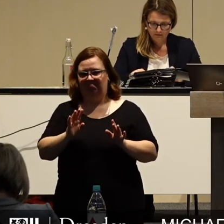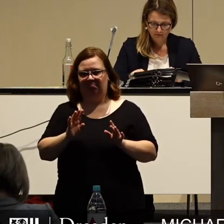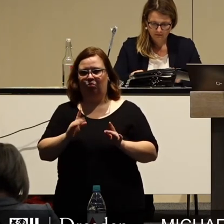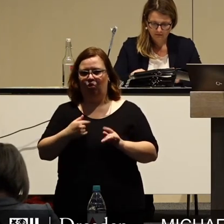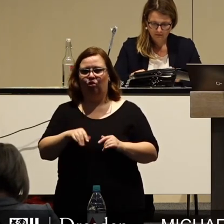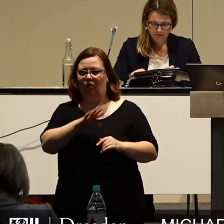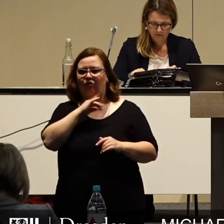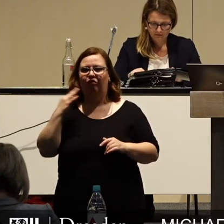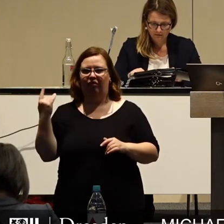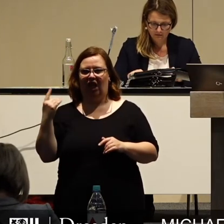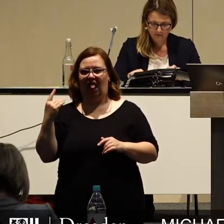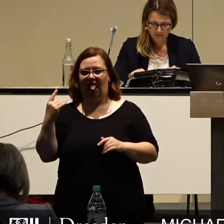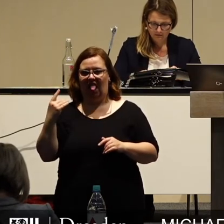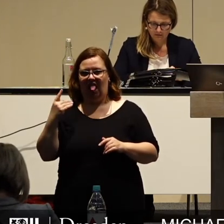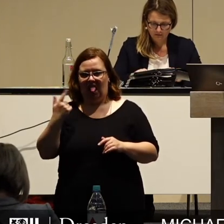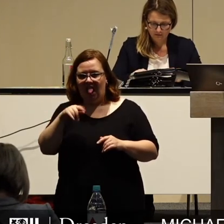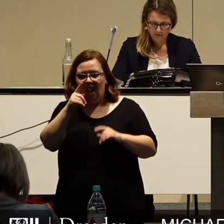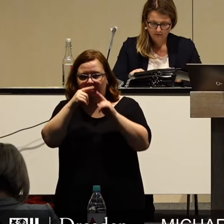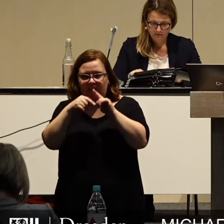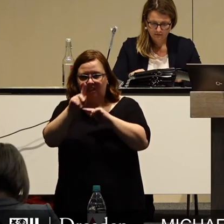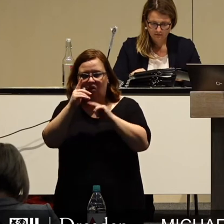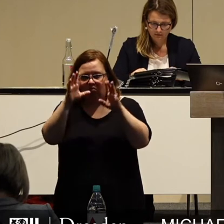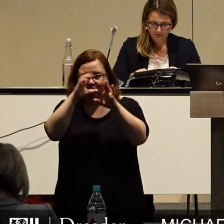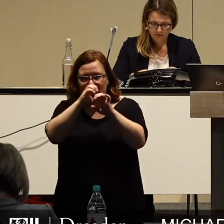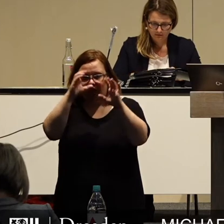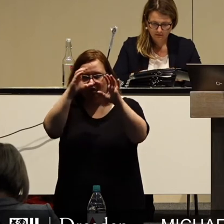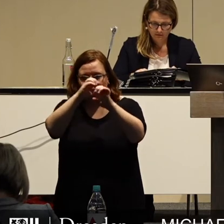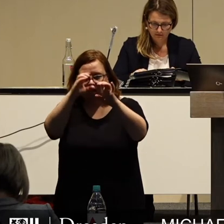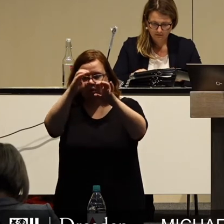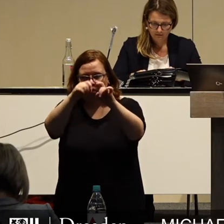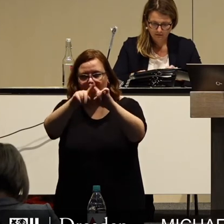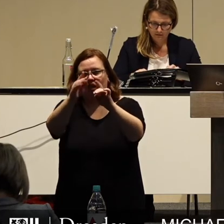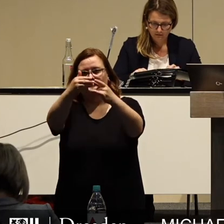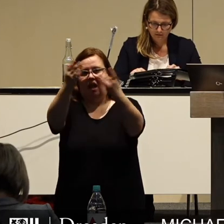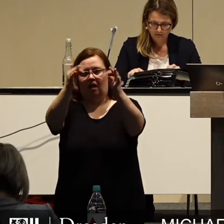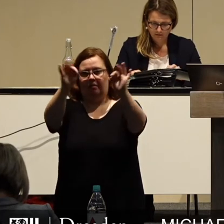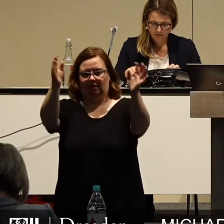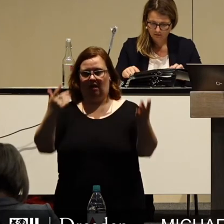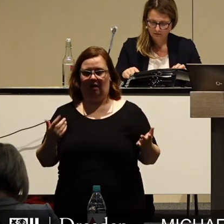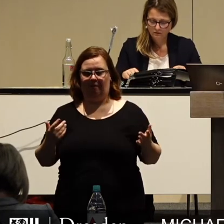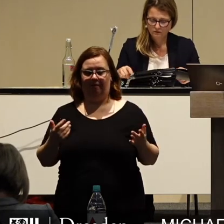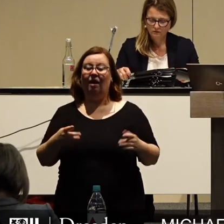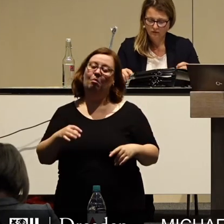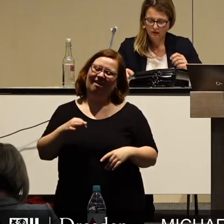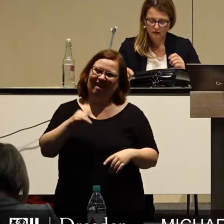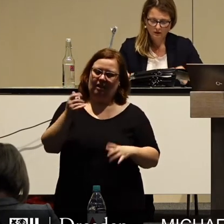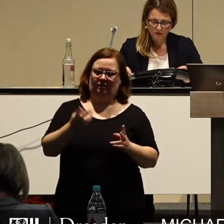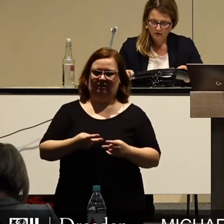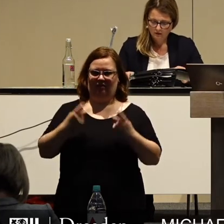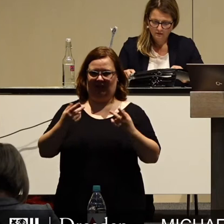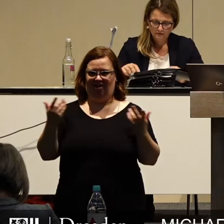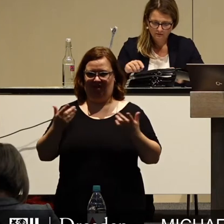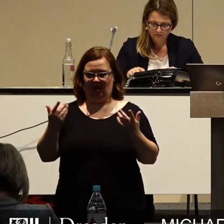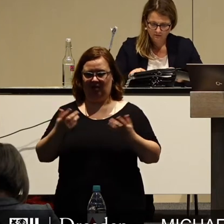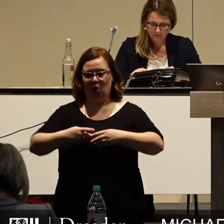dass wir noch eine Menge Tunnel am Ende des Lichtes erblicken werden. Eins allerdings scheint mir sicher, die Auswirkungen